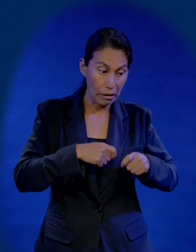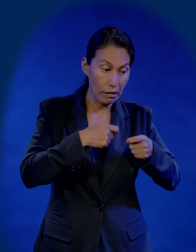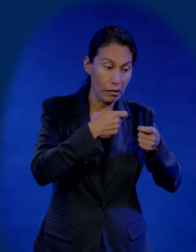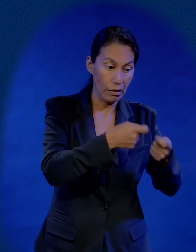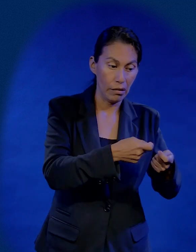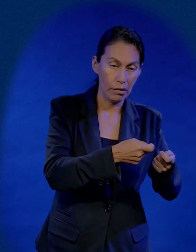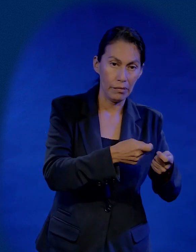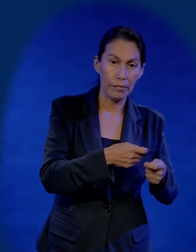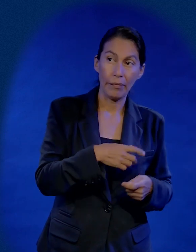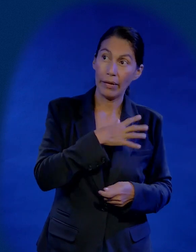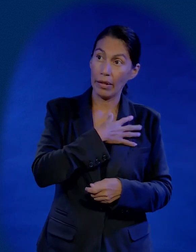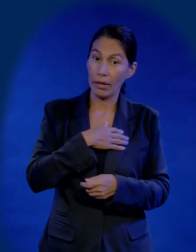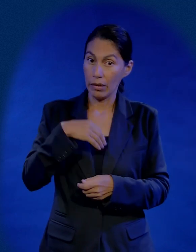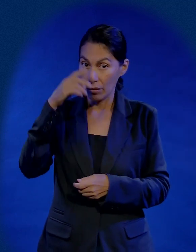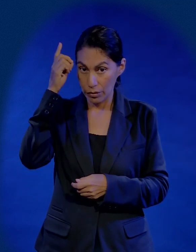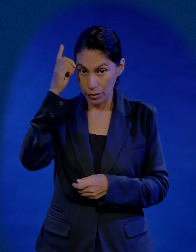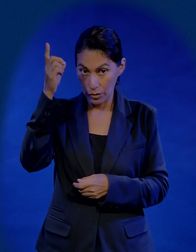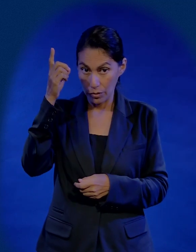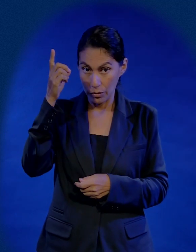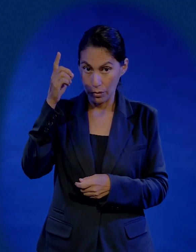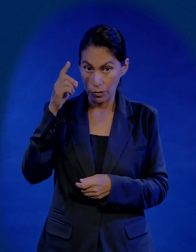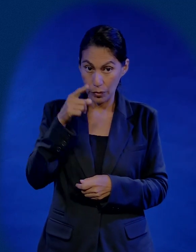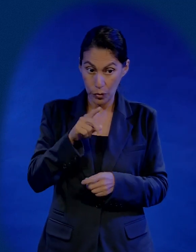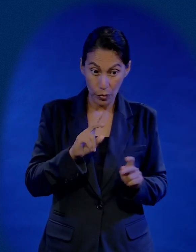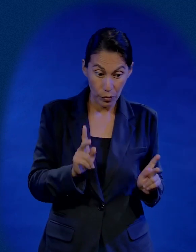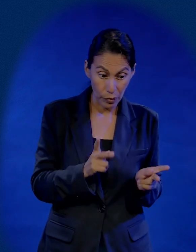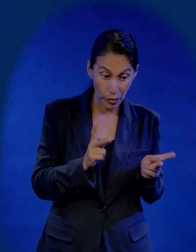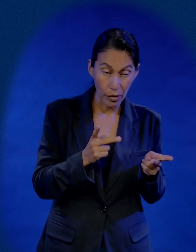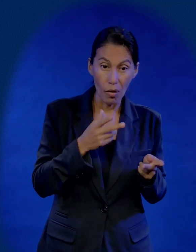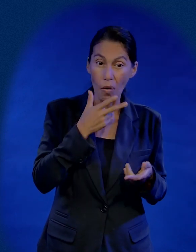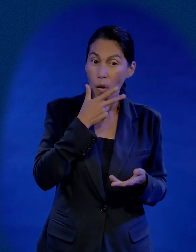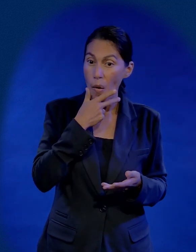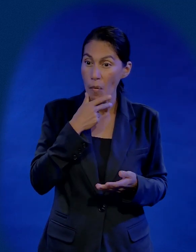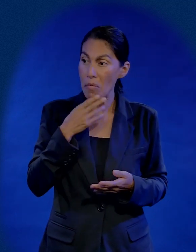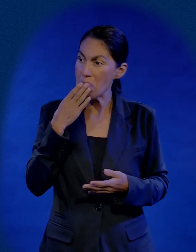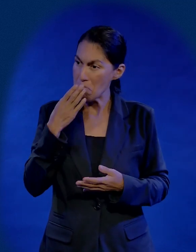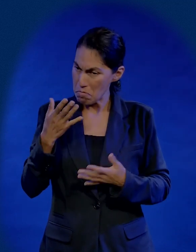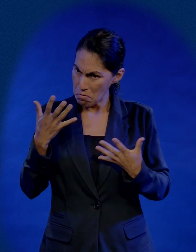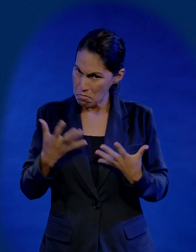Hijo de Dios. Si tú vas a vender a un hombre que te ha tratado bien.